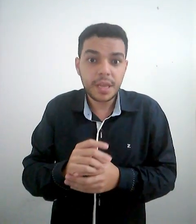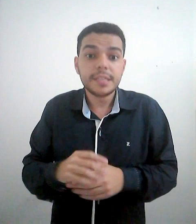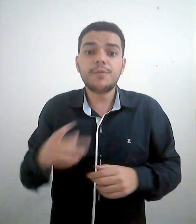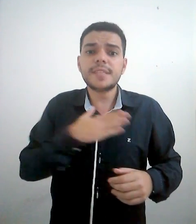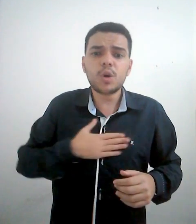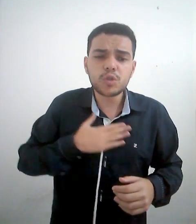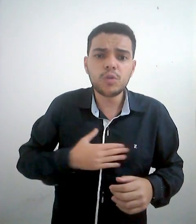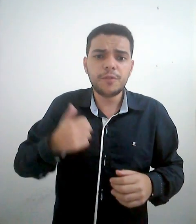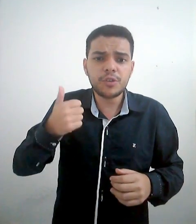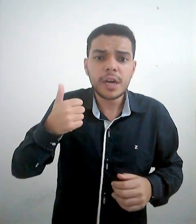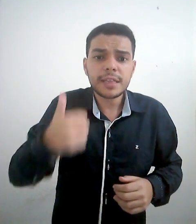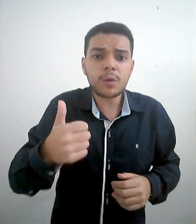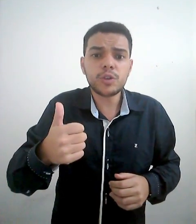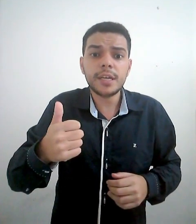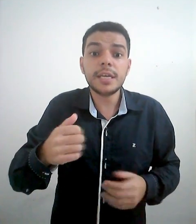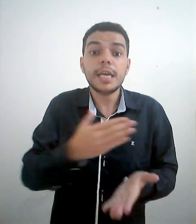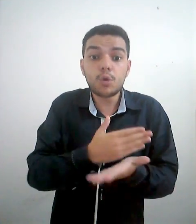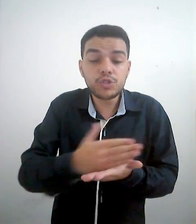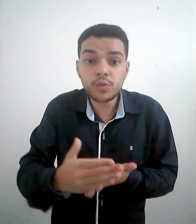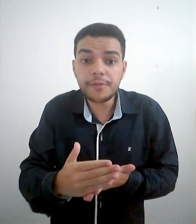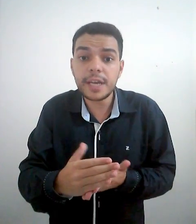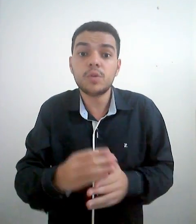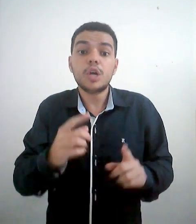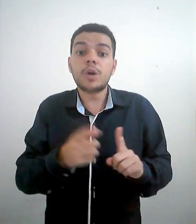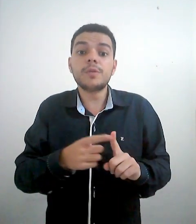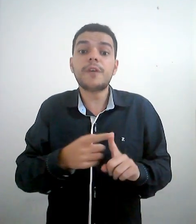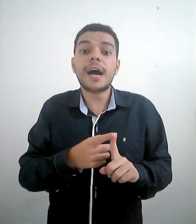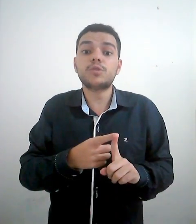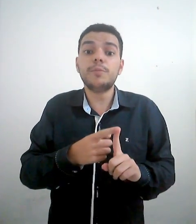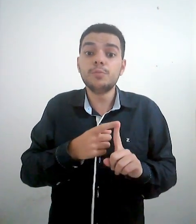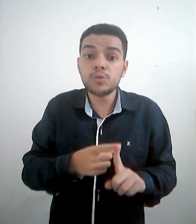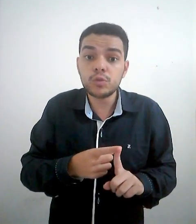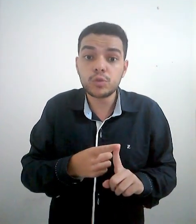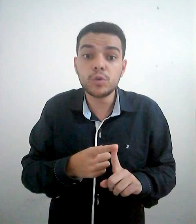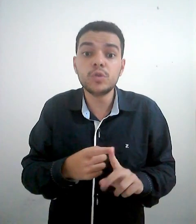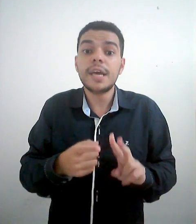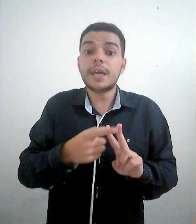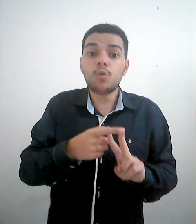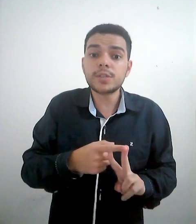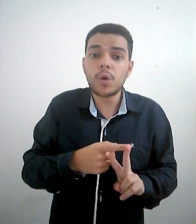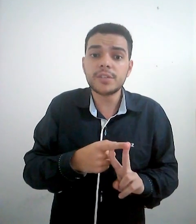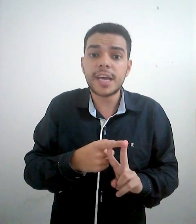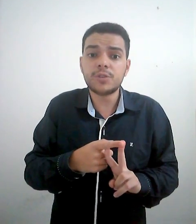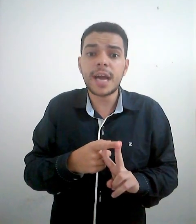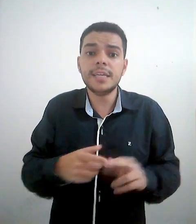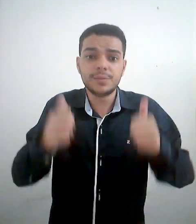Se você gostou do vídeo, dá um joinha e continue vendo. Nós vamos falar sobre o mundo dos surdos e algumas coisas de regionalismo.